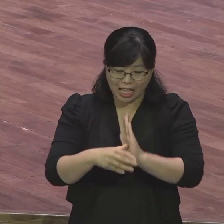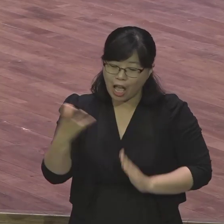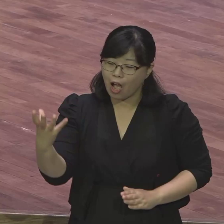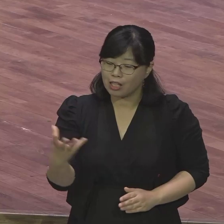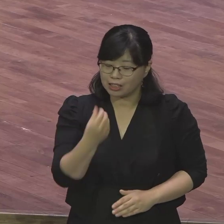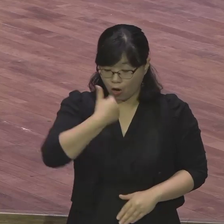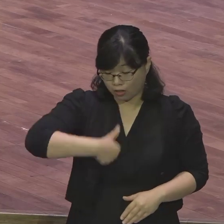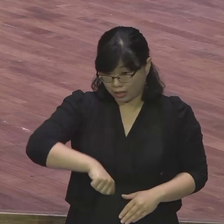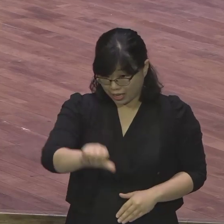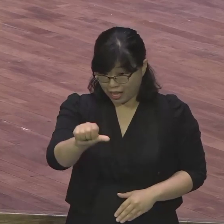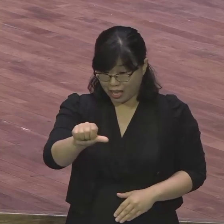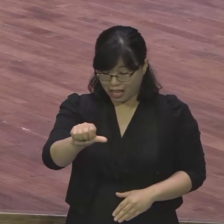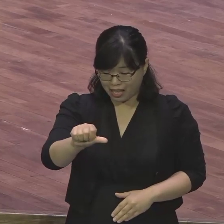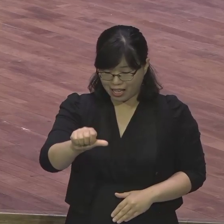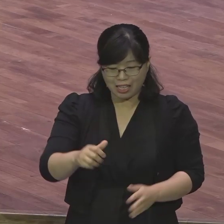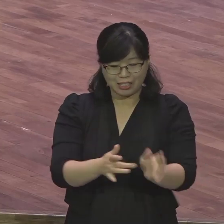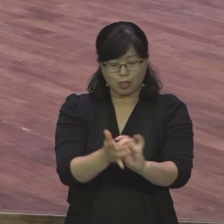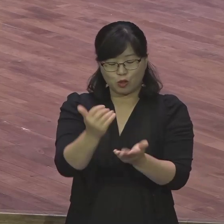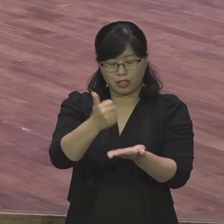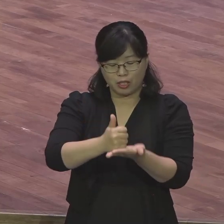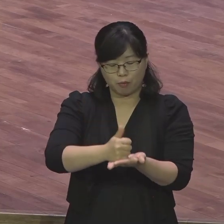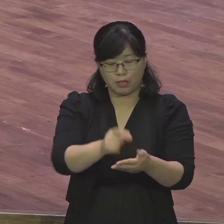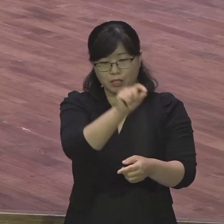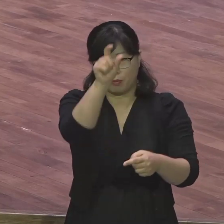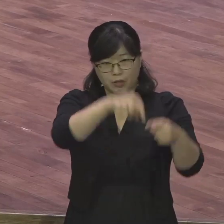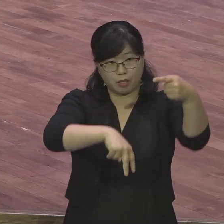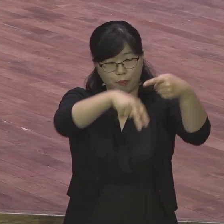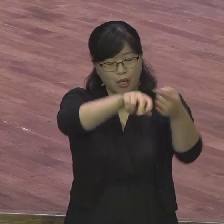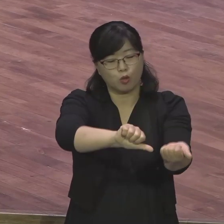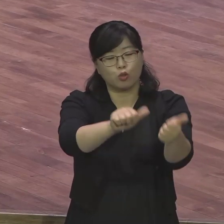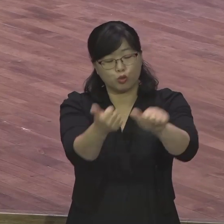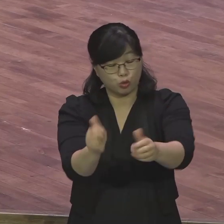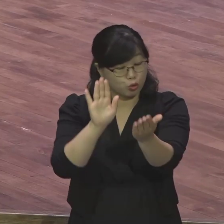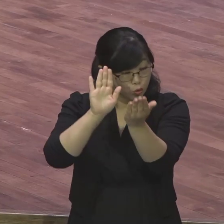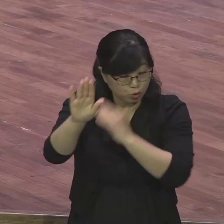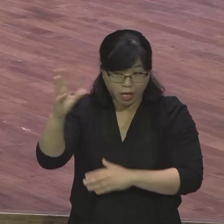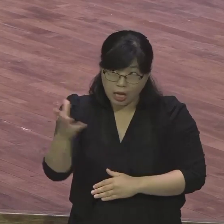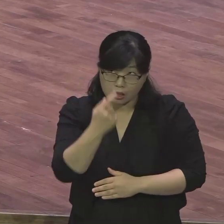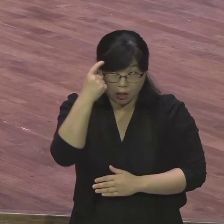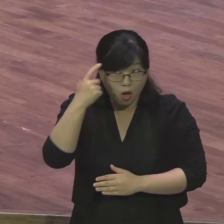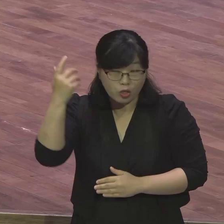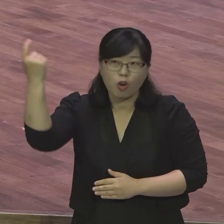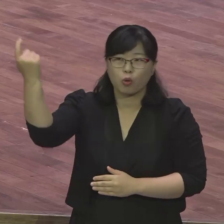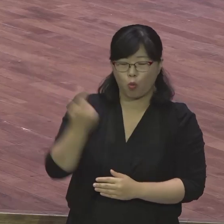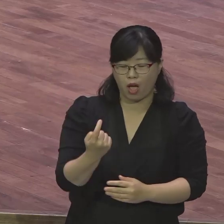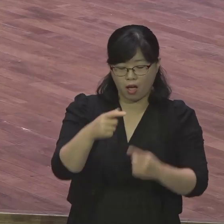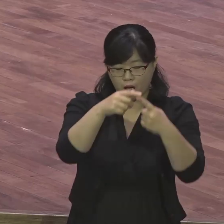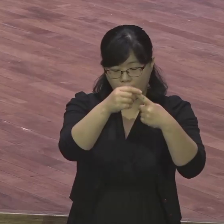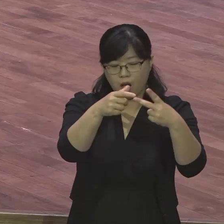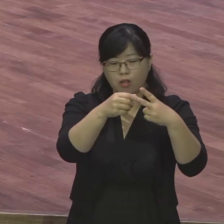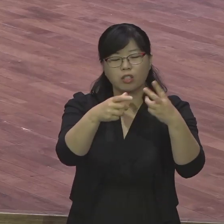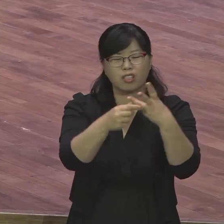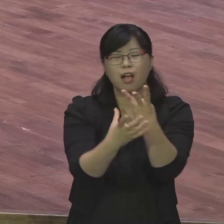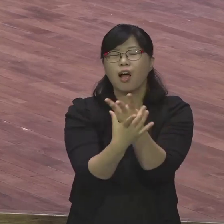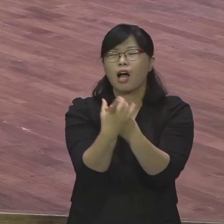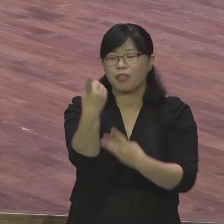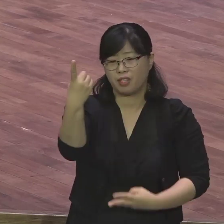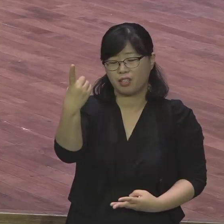하나님 시대예요. 그래서 성령이 예수님이 계실 때처럼 성령이 계신다고요. 예수님이 계속 있다면